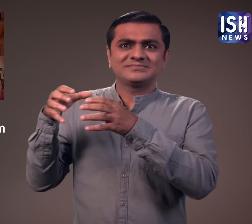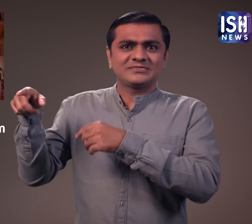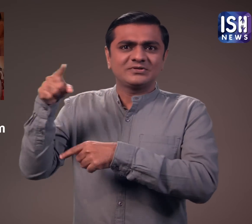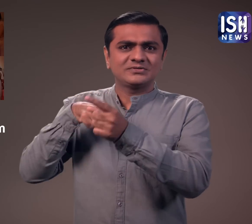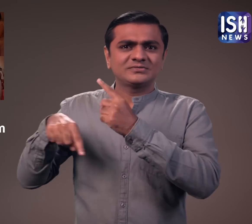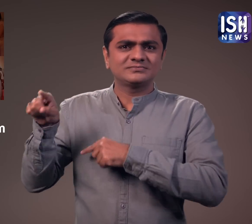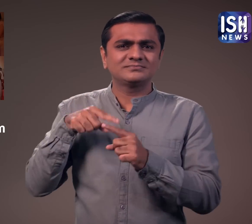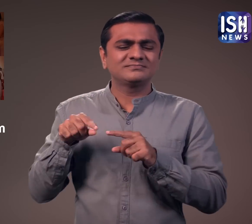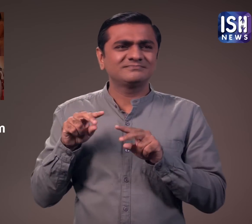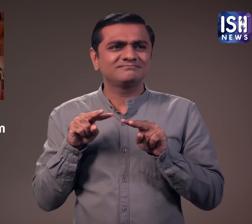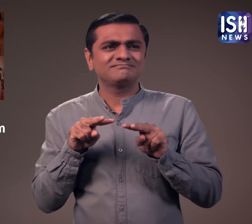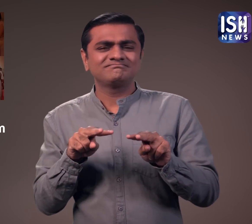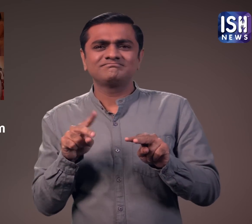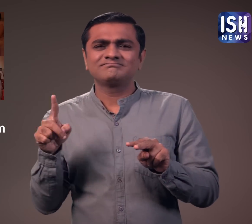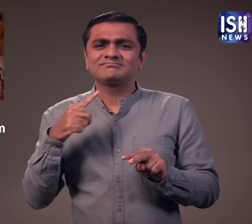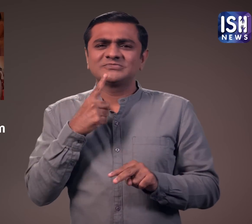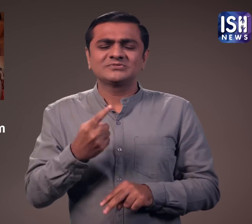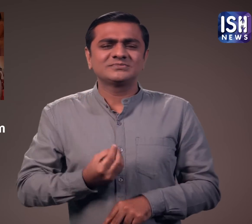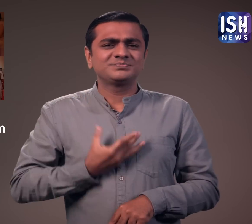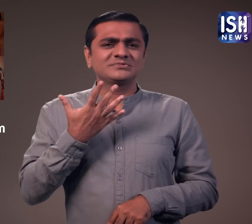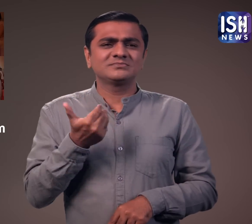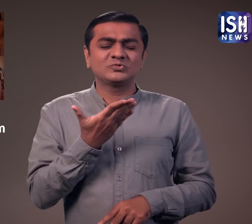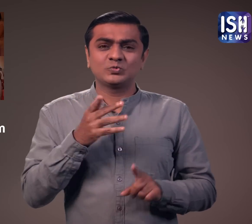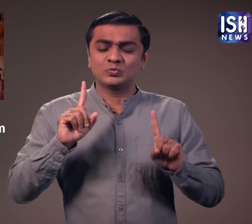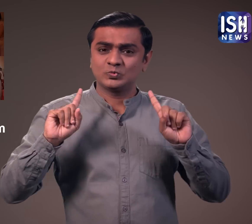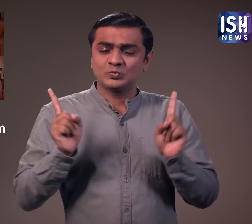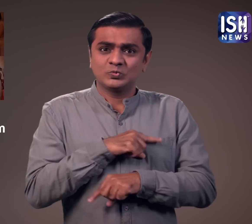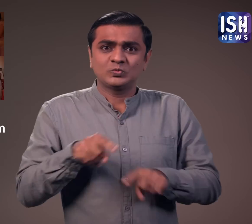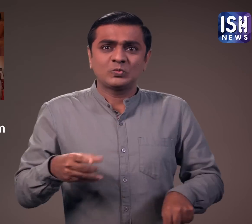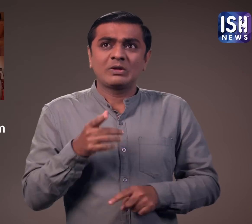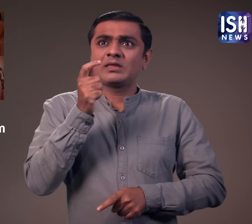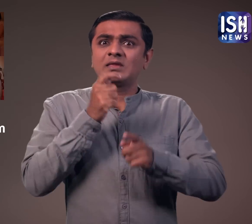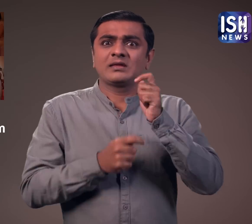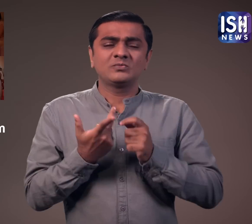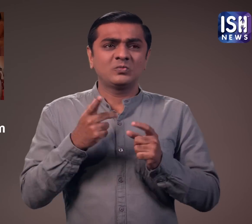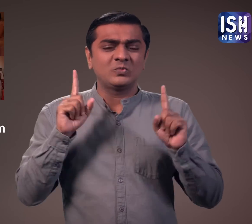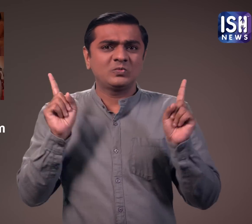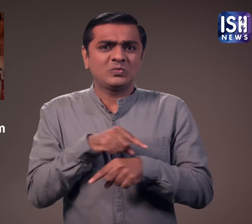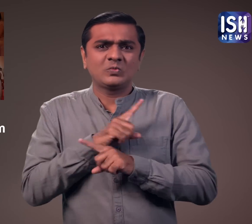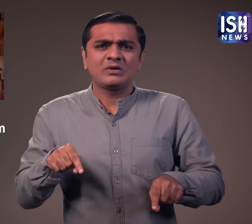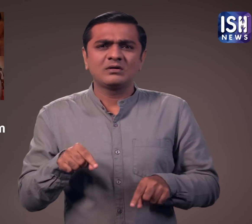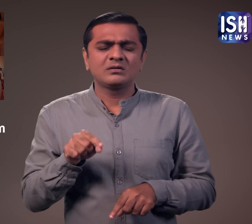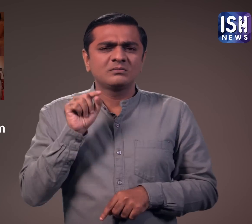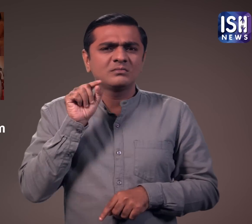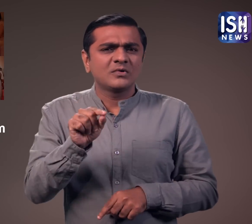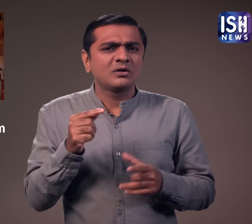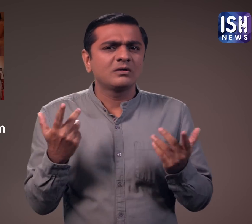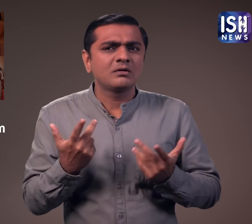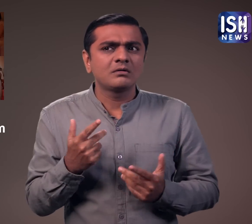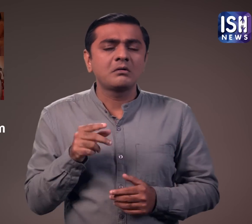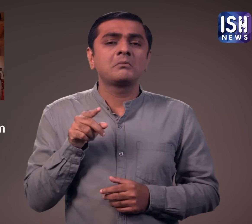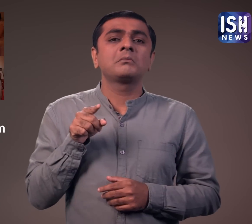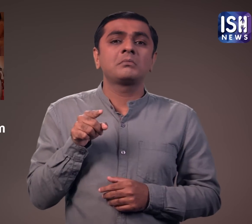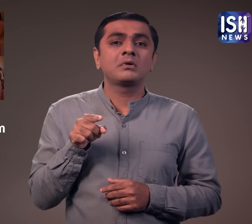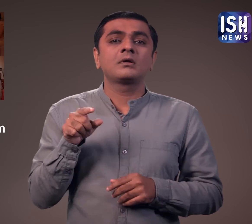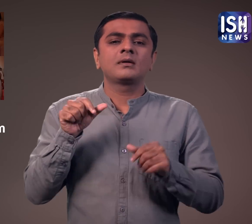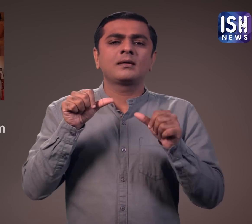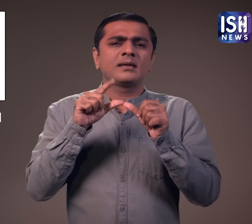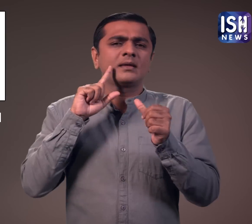और इसे नाखुष्थ है। AIMIM प्रमुक ने ट्वीट किया